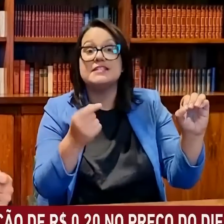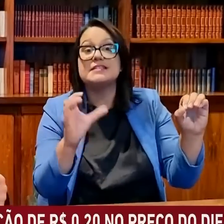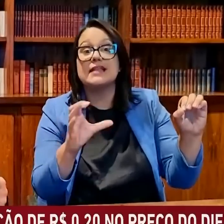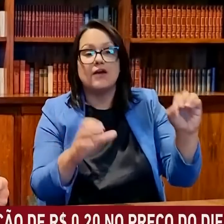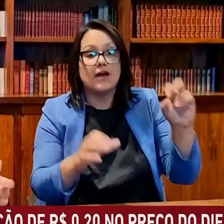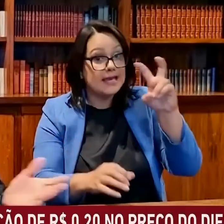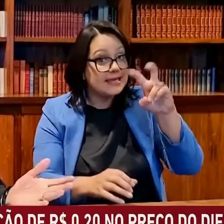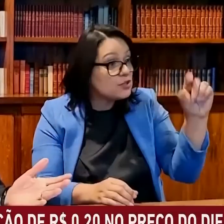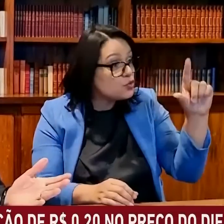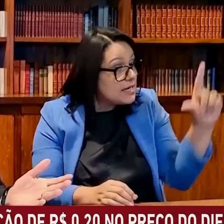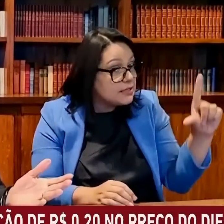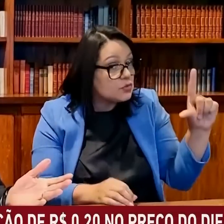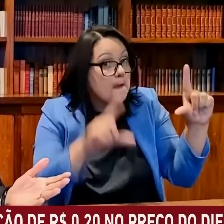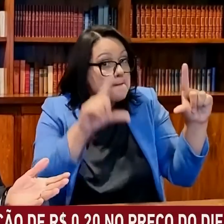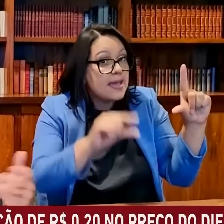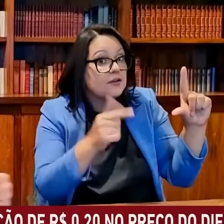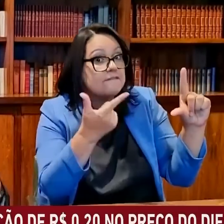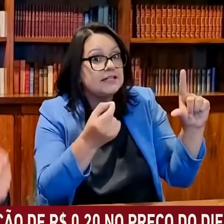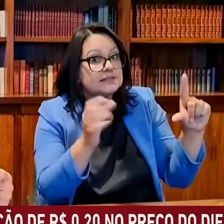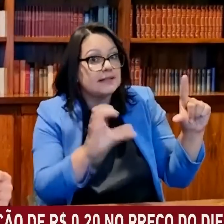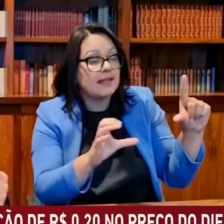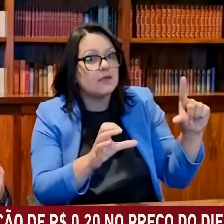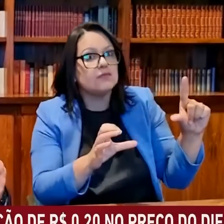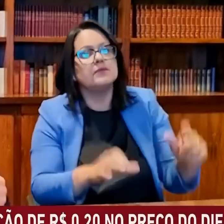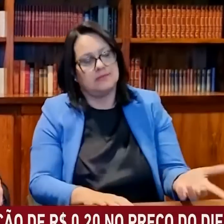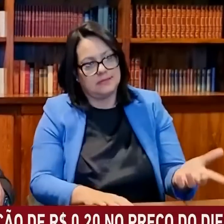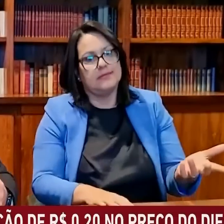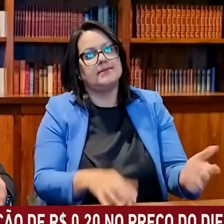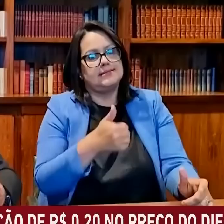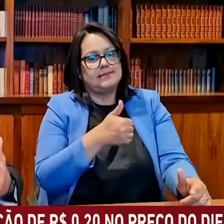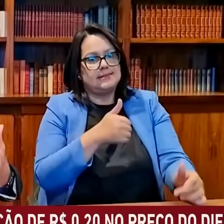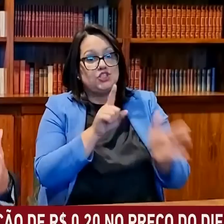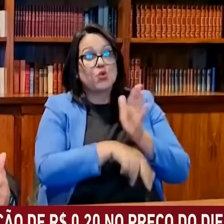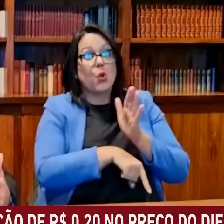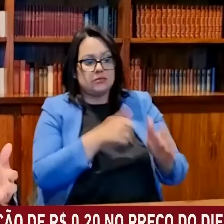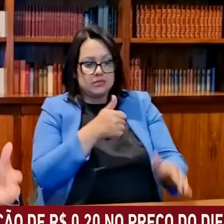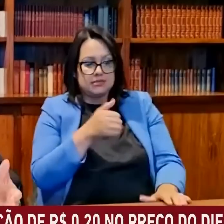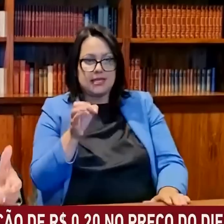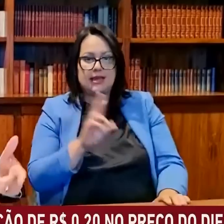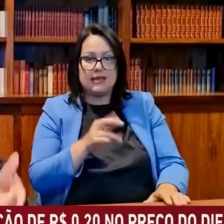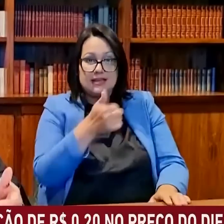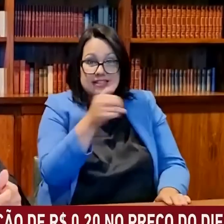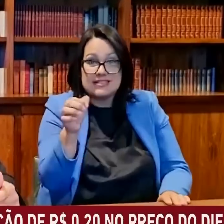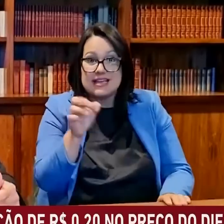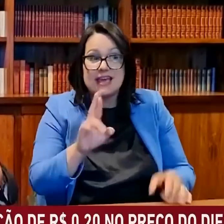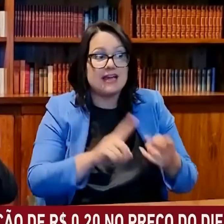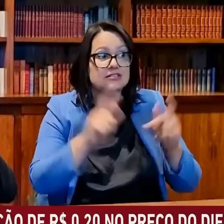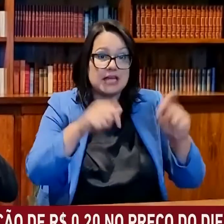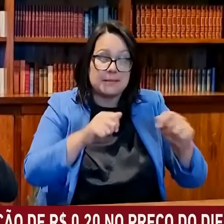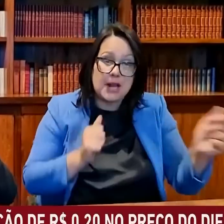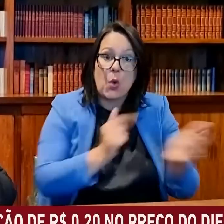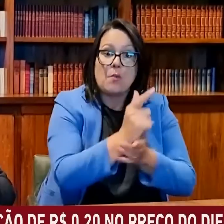Então, pega R 100, é dinheiro. R$ a pessoa pode almoçar, jantar, tomar um café e